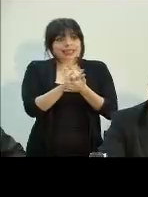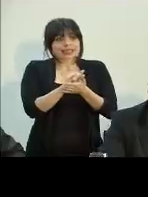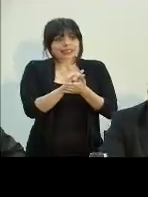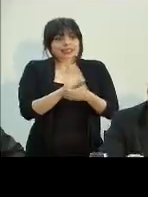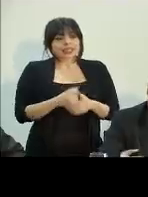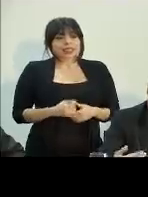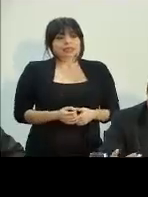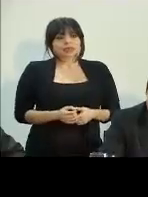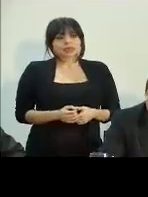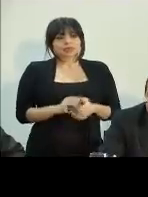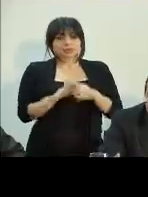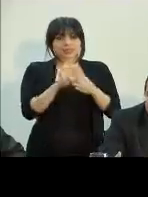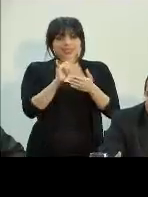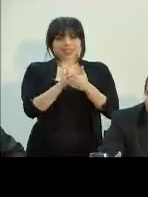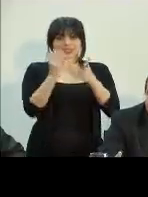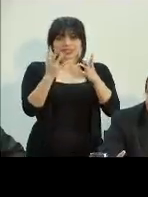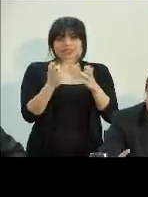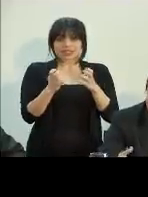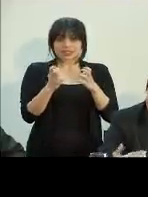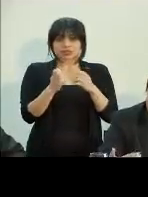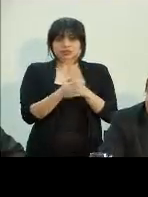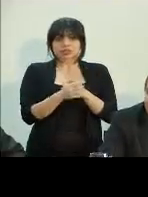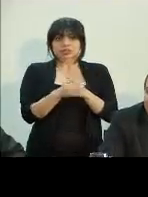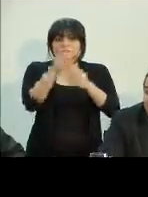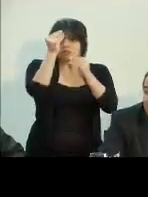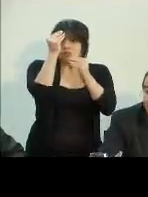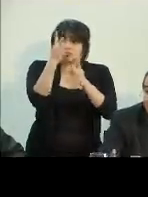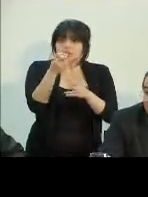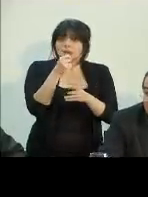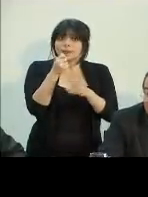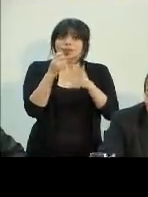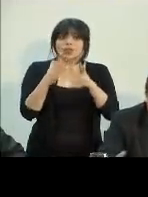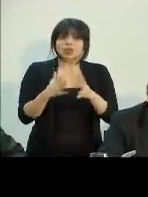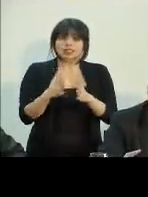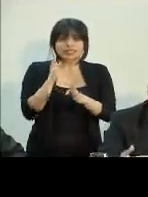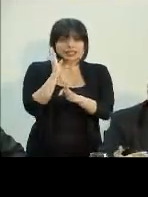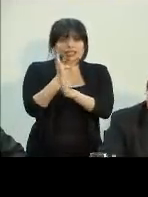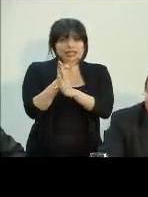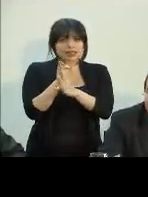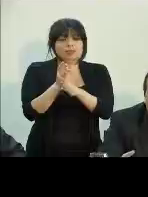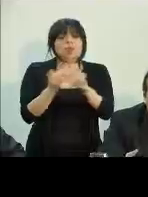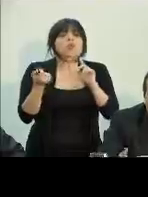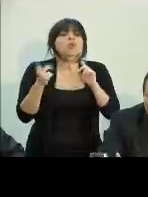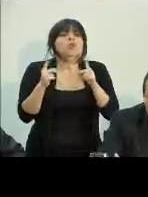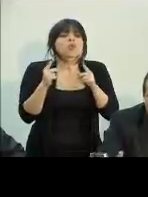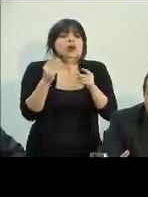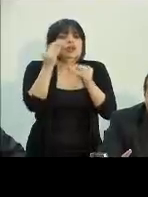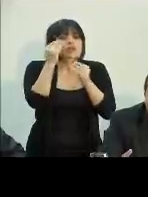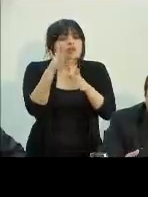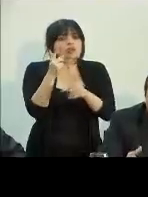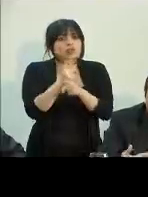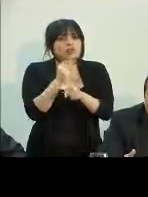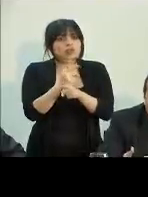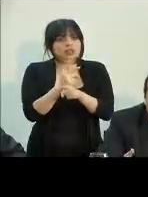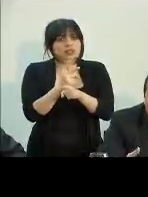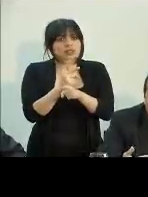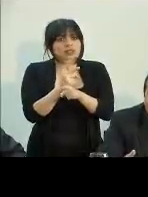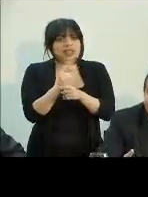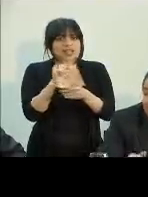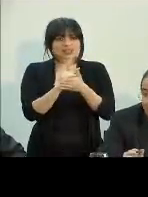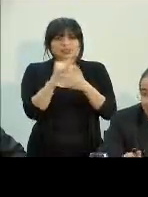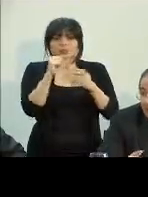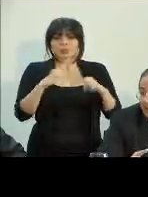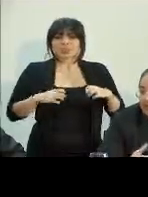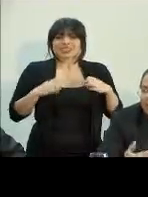intención de indicarle al reportero directamente cuál es el dato correcto, en eso no